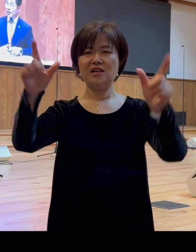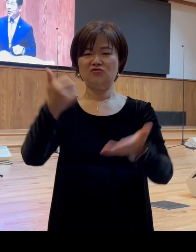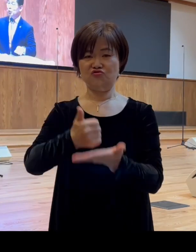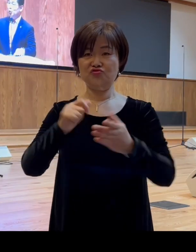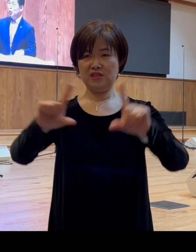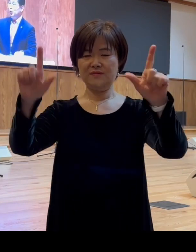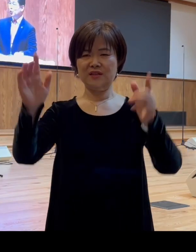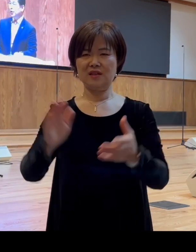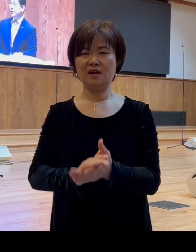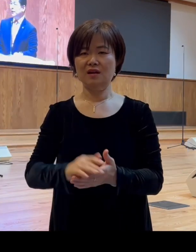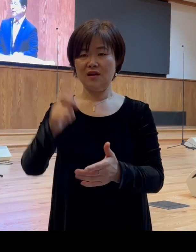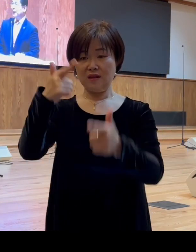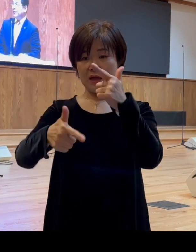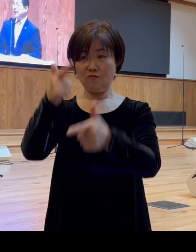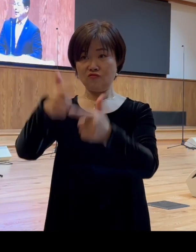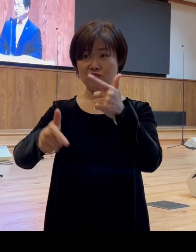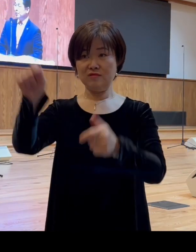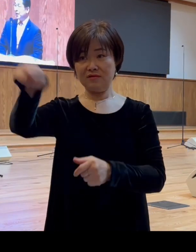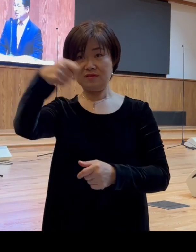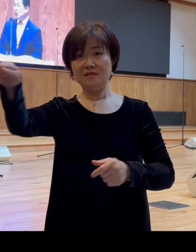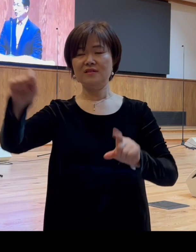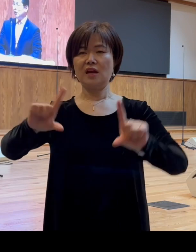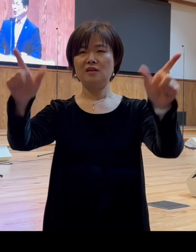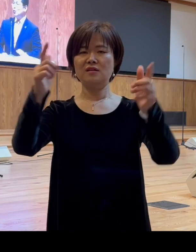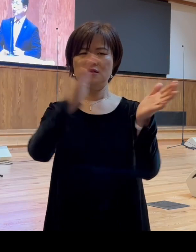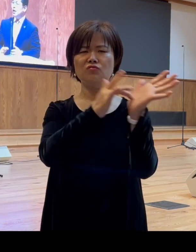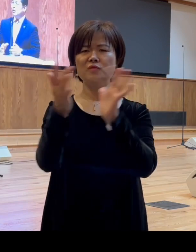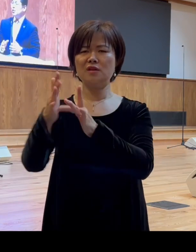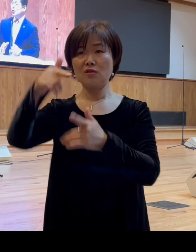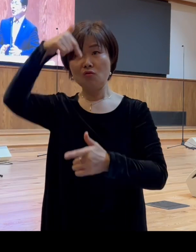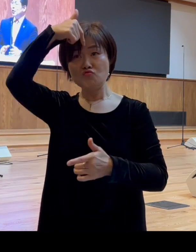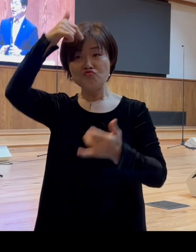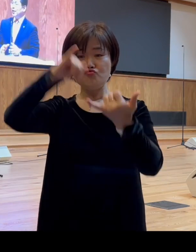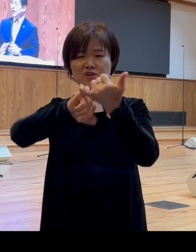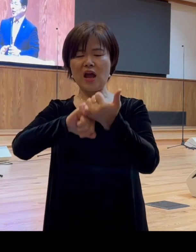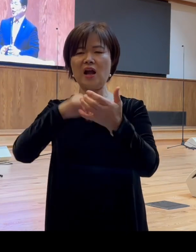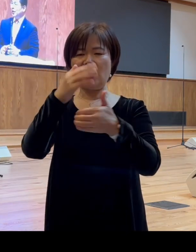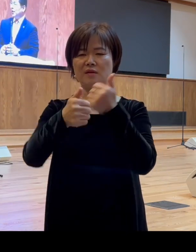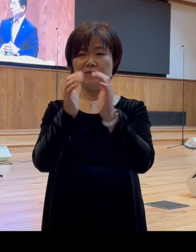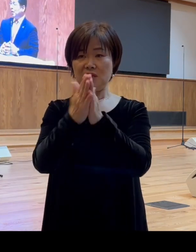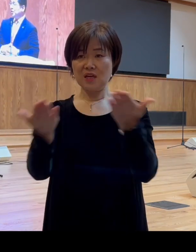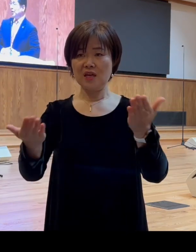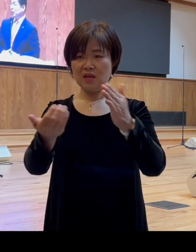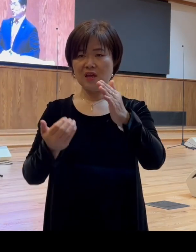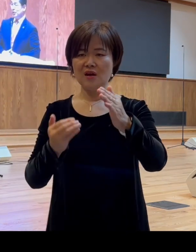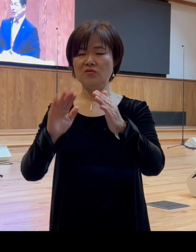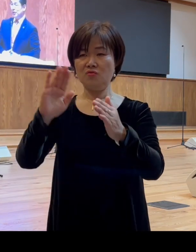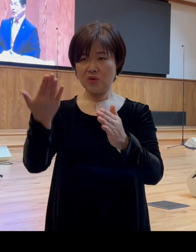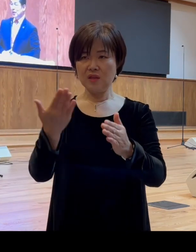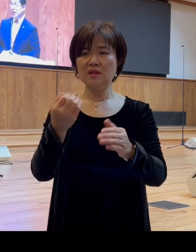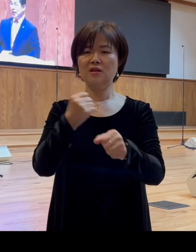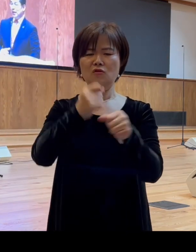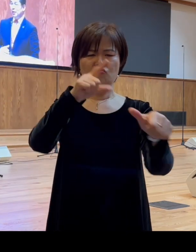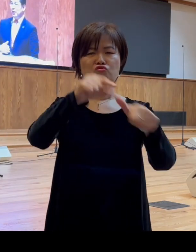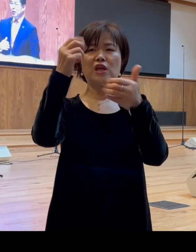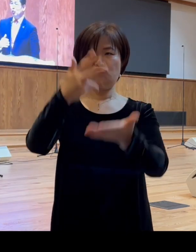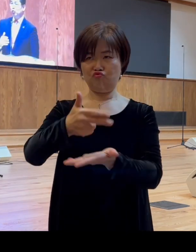종료주일은 예수님께서 구약 성경에 예언된 메시아로서 하나님의 구원을